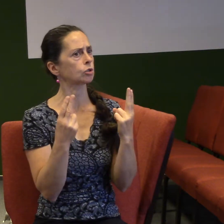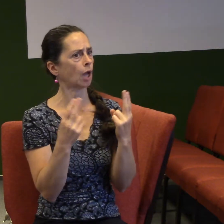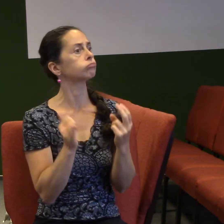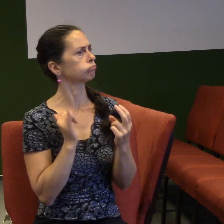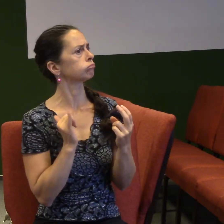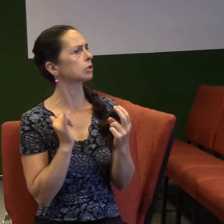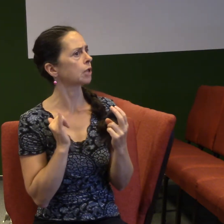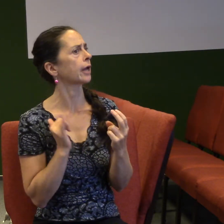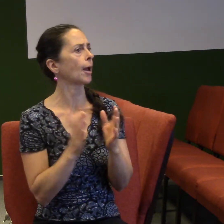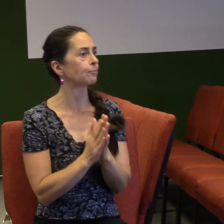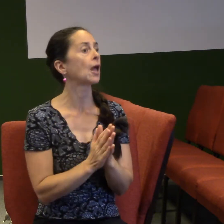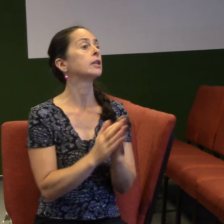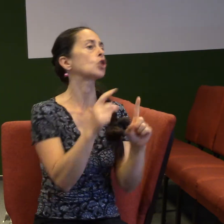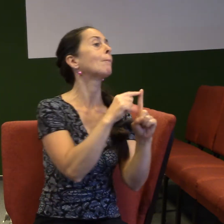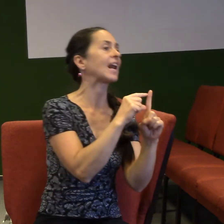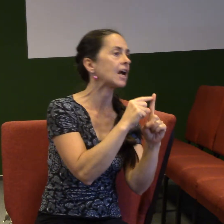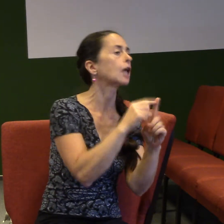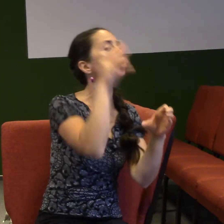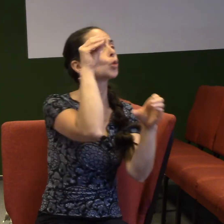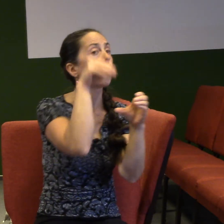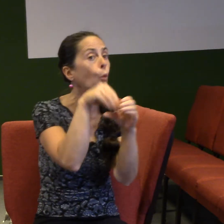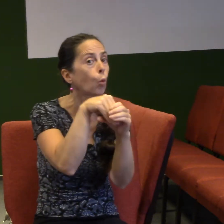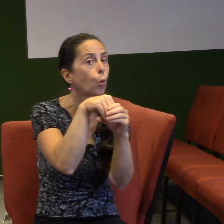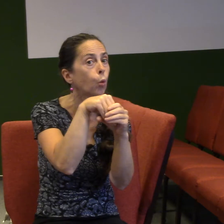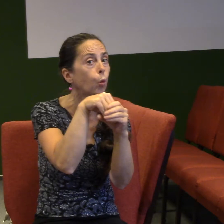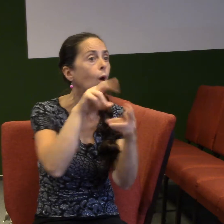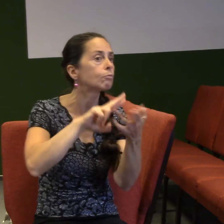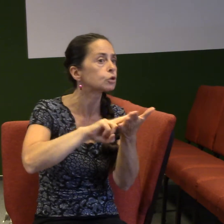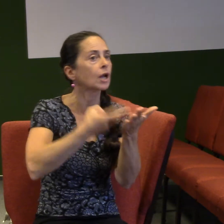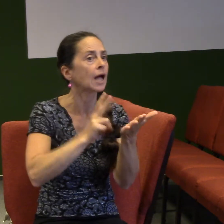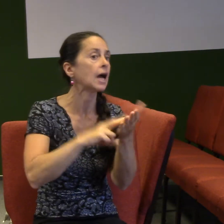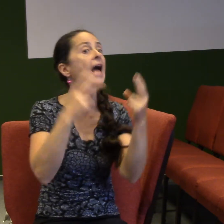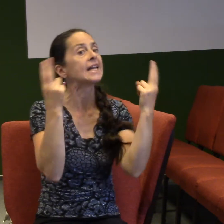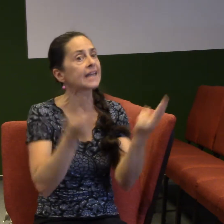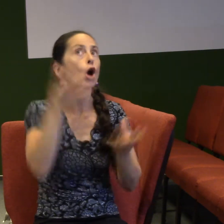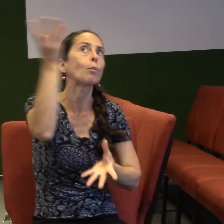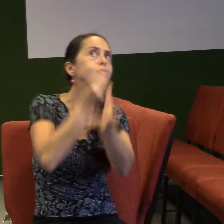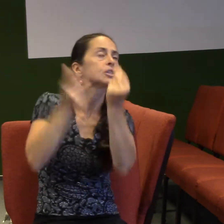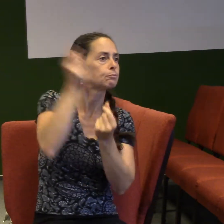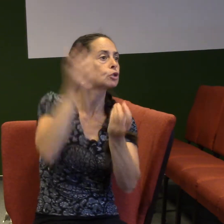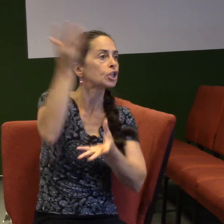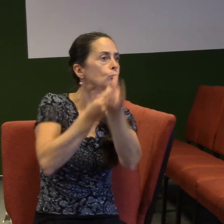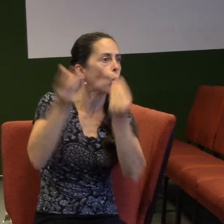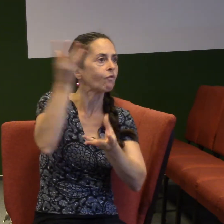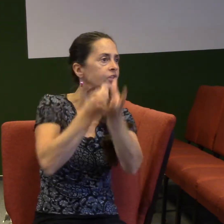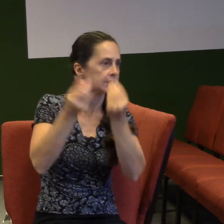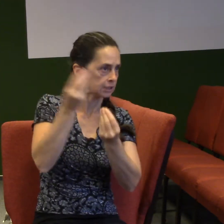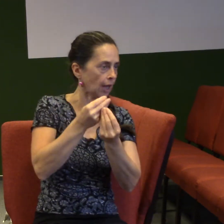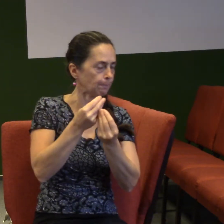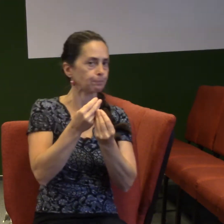Takže slovo paraklétos by se dalo překládat jako přímluvce. To už jsme četli v tom verši. V jiném